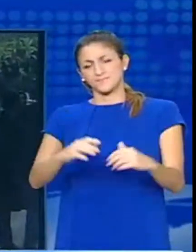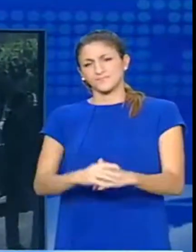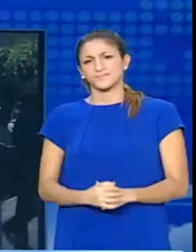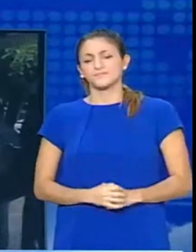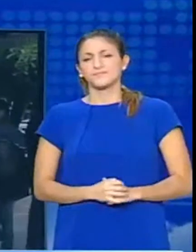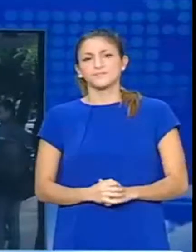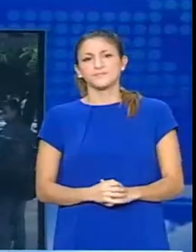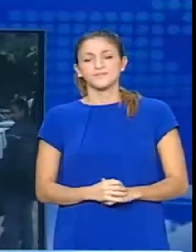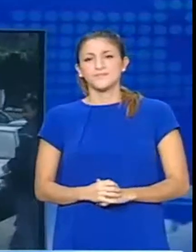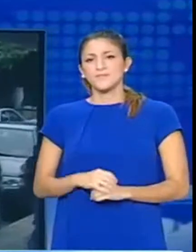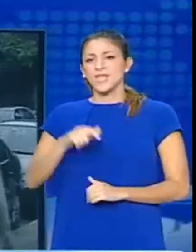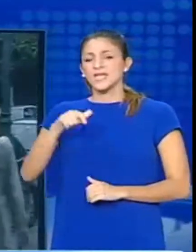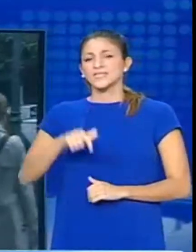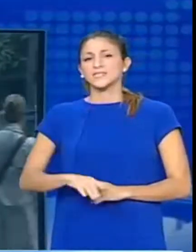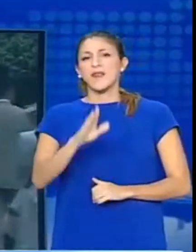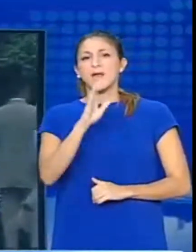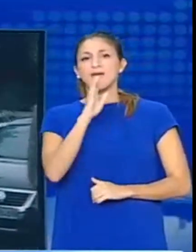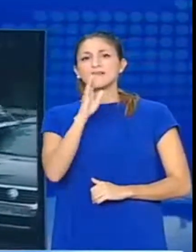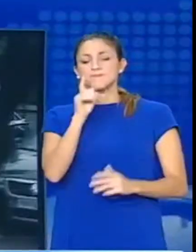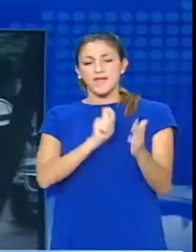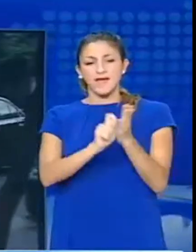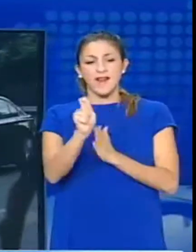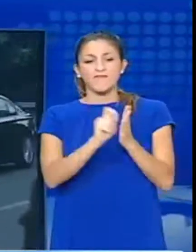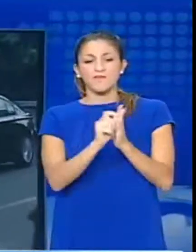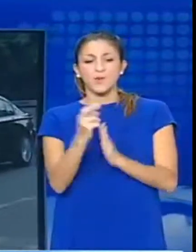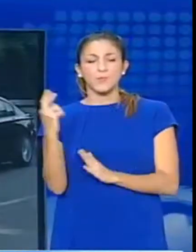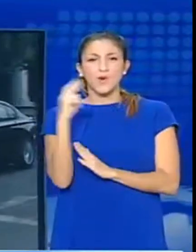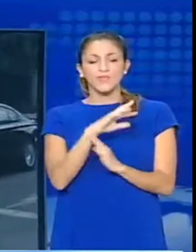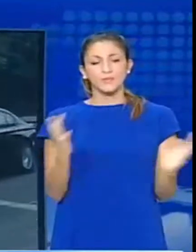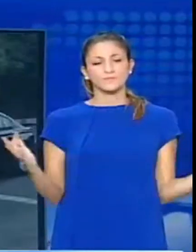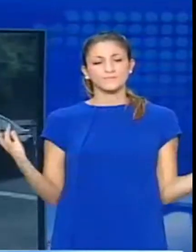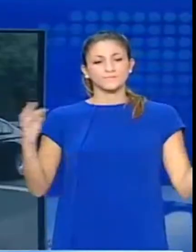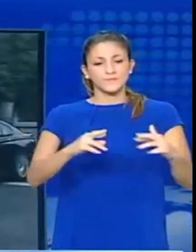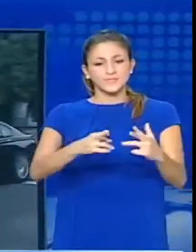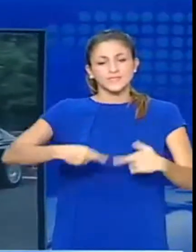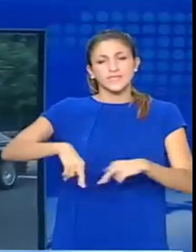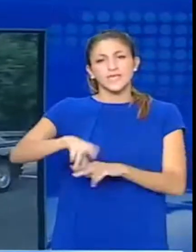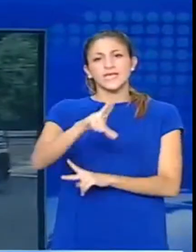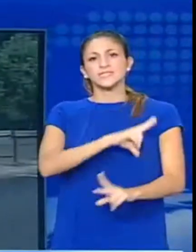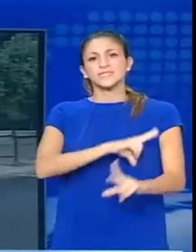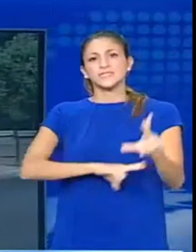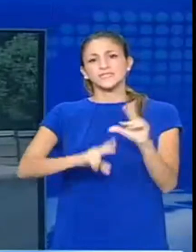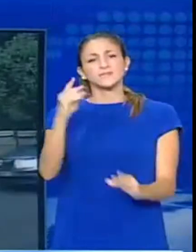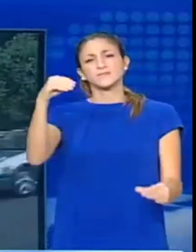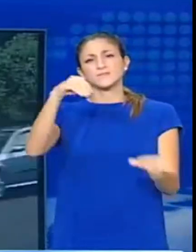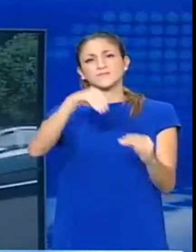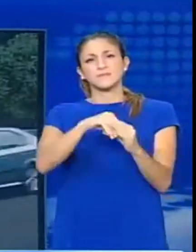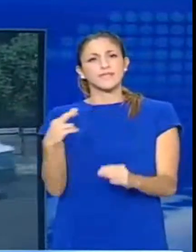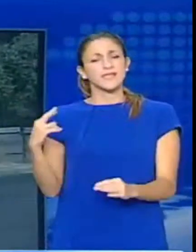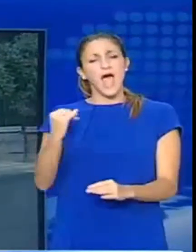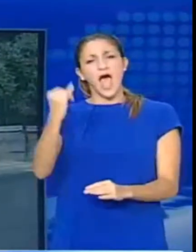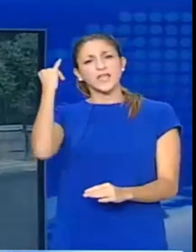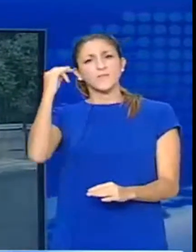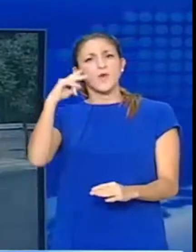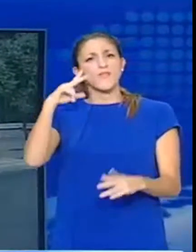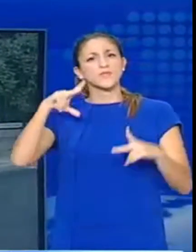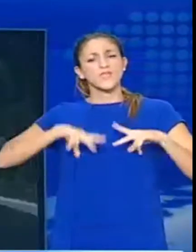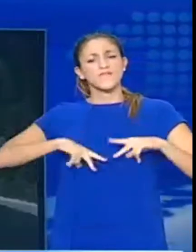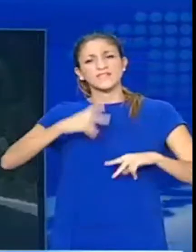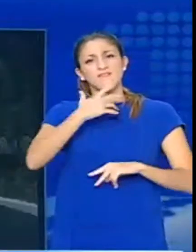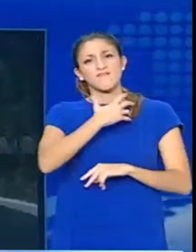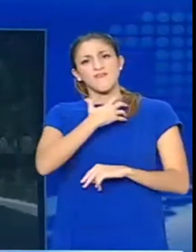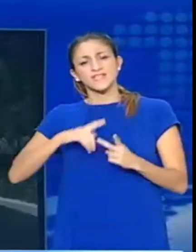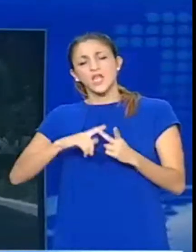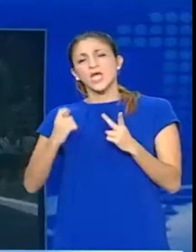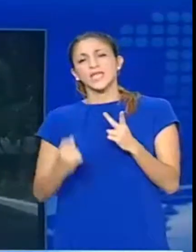σύσκεψη του Οικονομικού Επιτελείου υπό τον Πρωθυπουργό στο Μέγαρο Μαξίμου πραγματοποιήθηκε το μεσημέρι παρουσία του Αντιπροέδρου της Κυβέρνησης Ευάγγελου